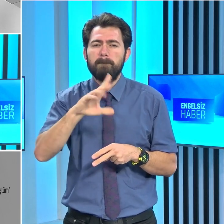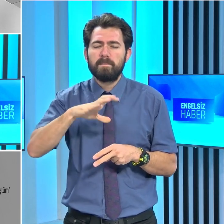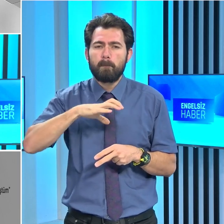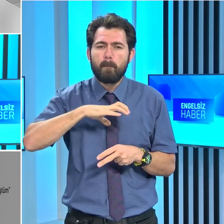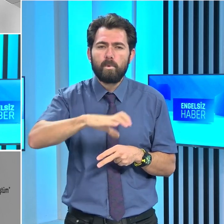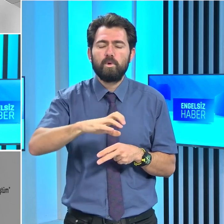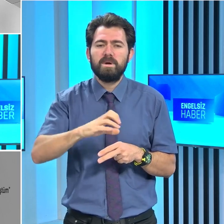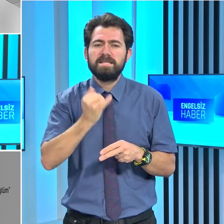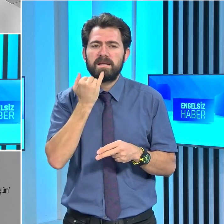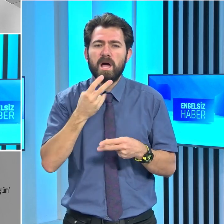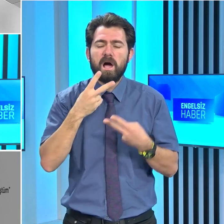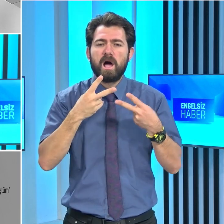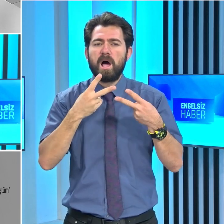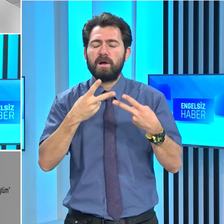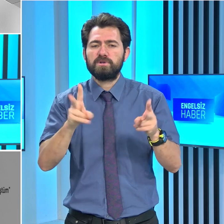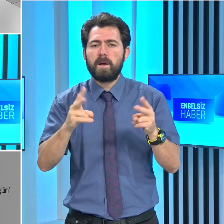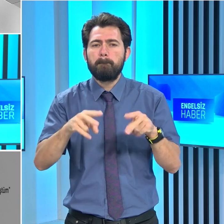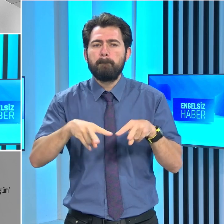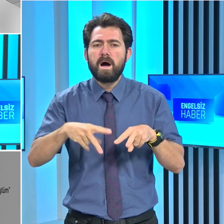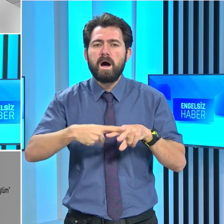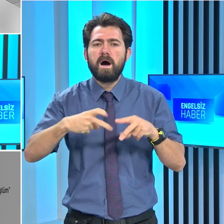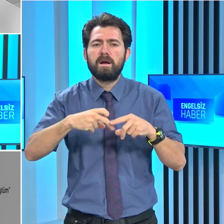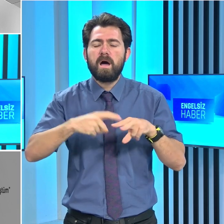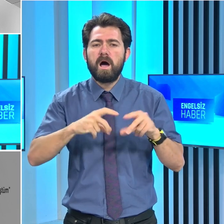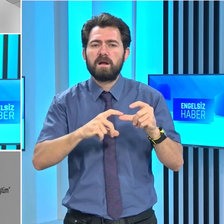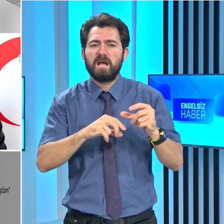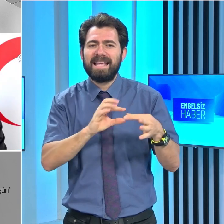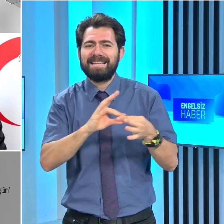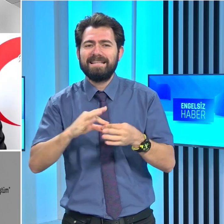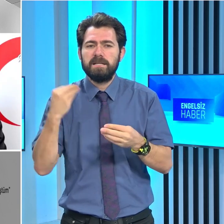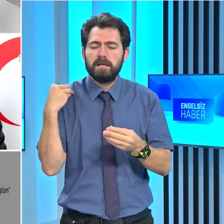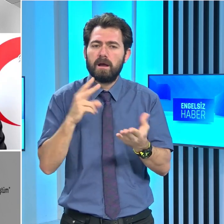açılan Maraş'la ilgili yeni adımlar atmaya hazırlandığını belirtti.